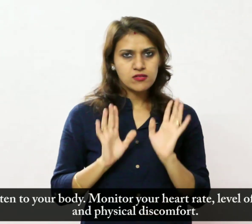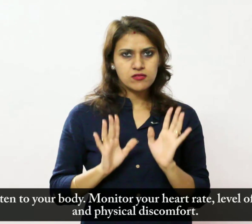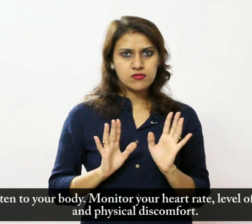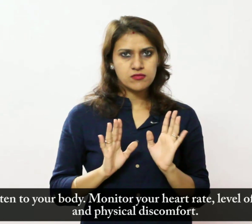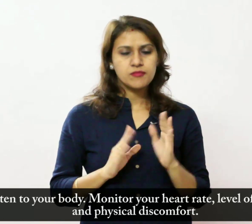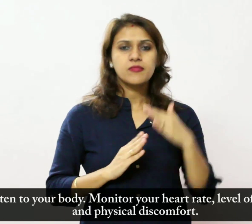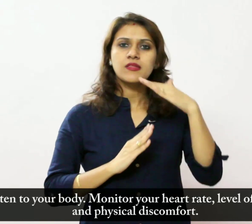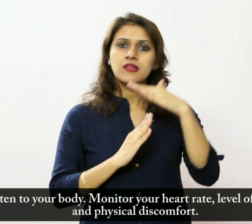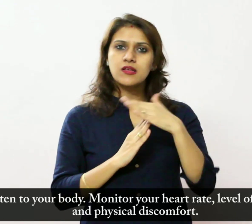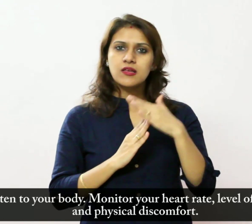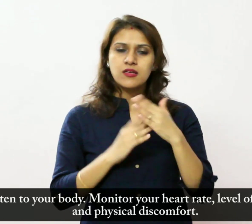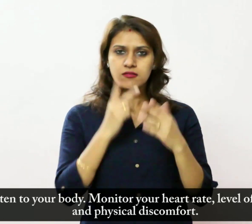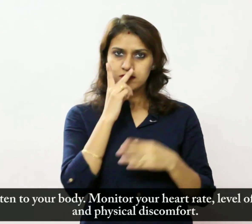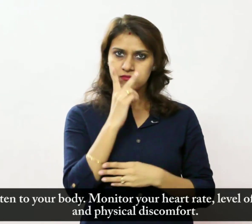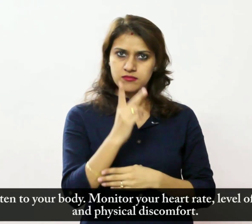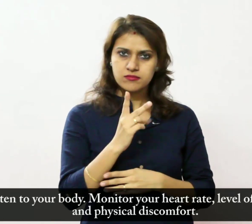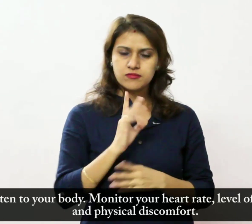की निगरानी करें